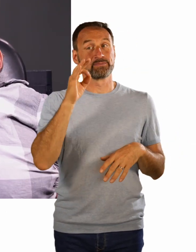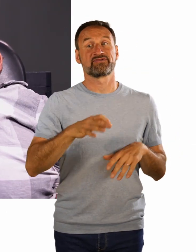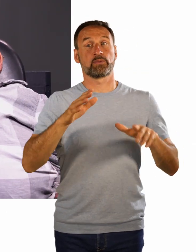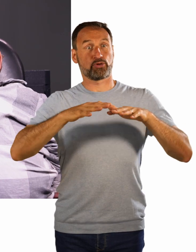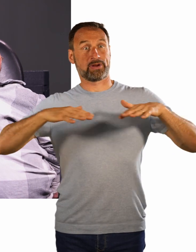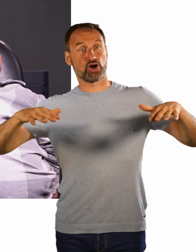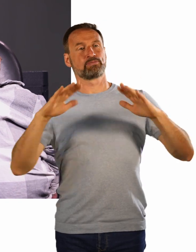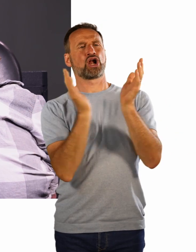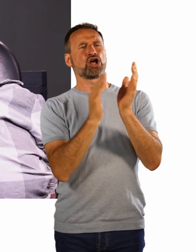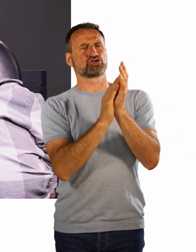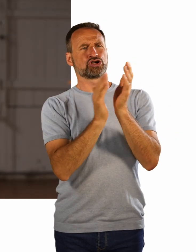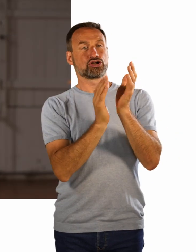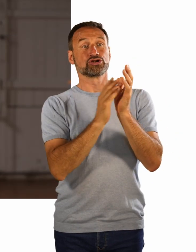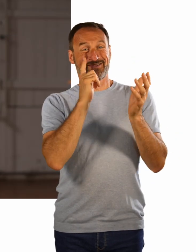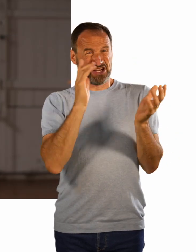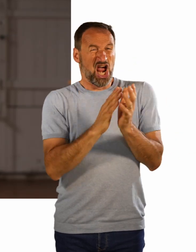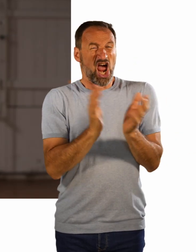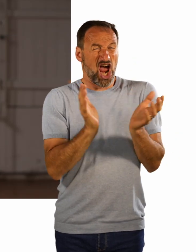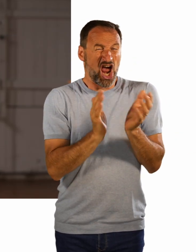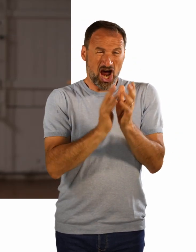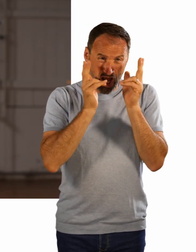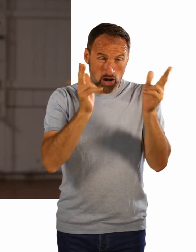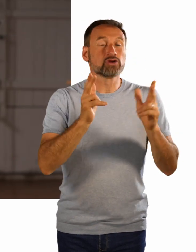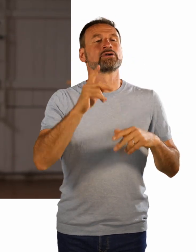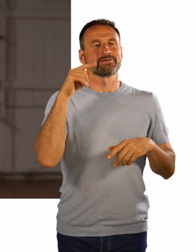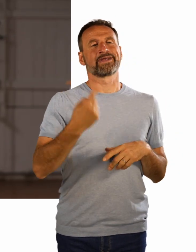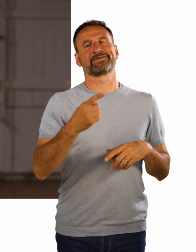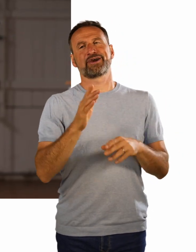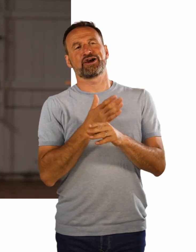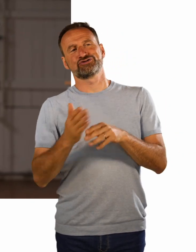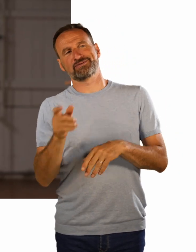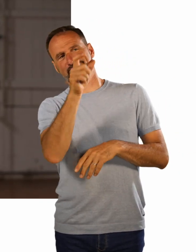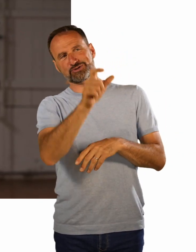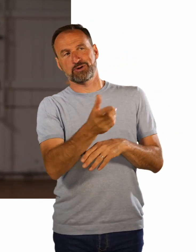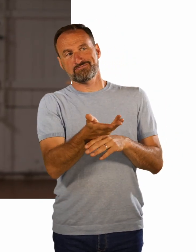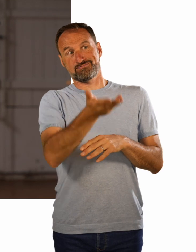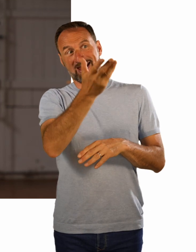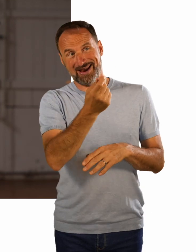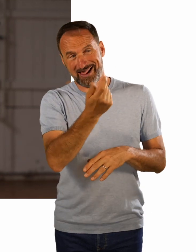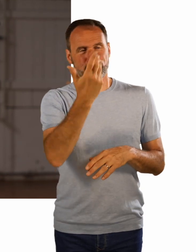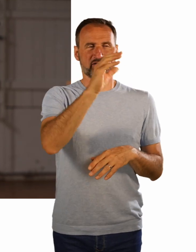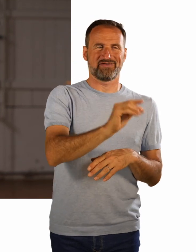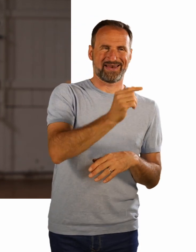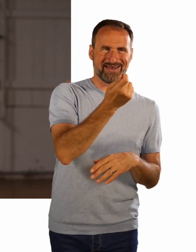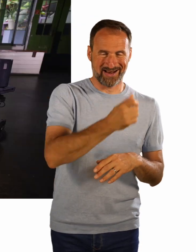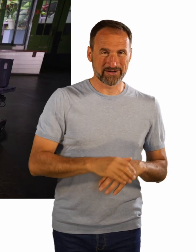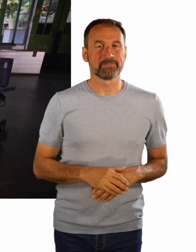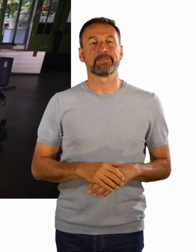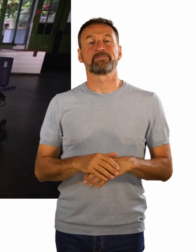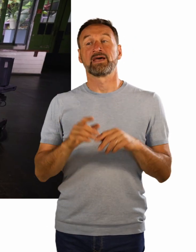am Ende des Tages bekommt. Und es ist halt immer dasselbe, dass Linda Fisan die Frau mit